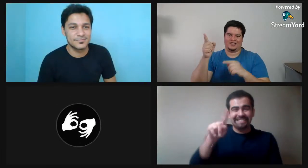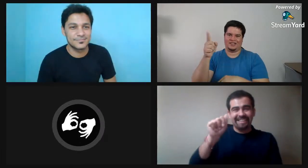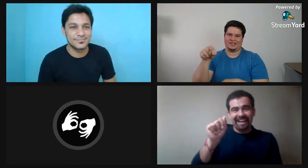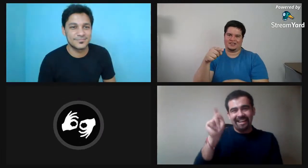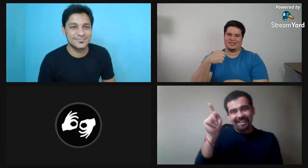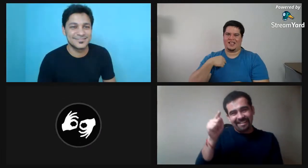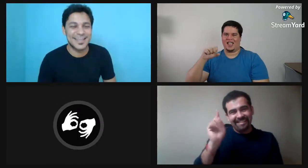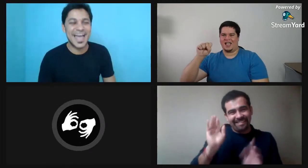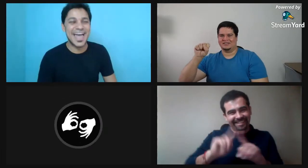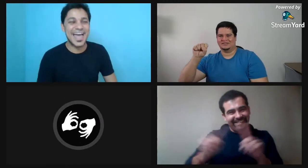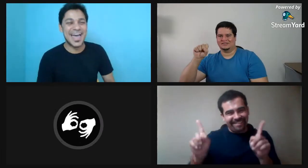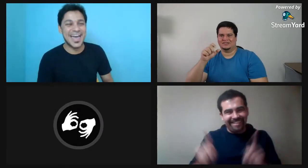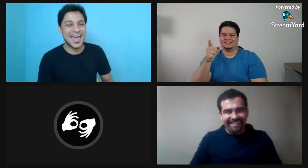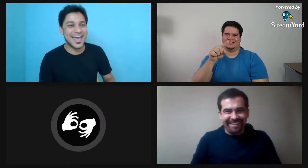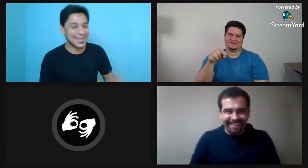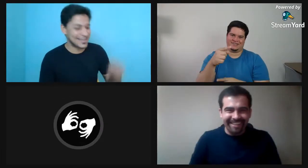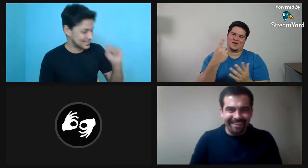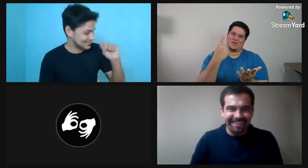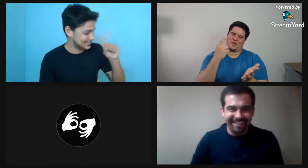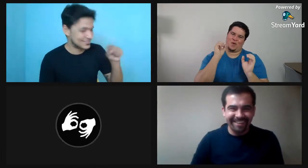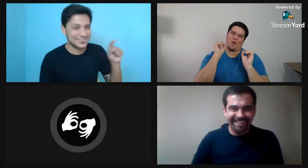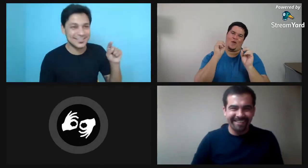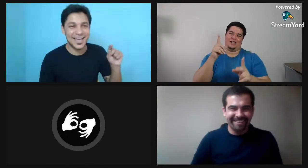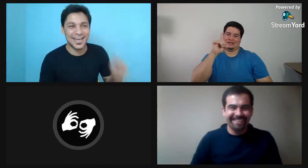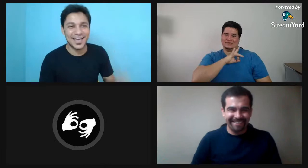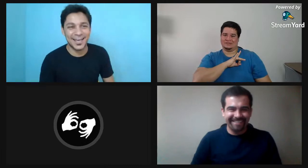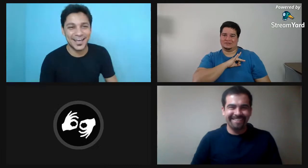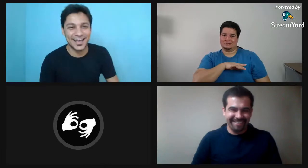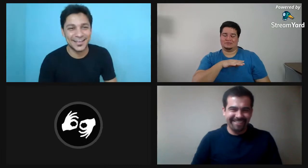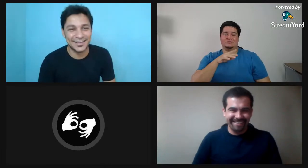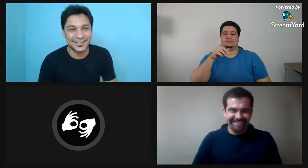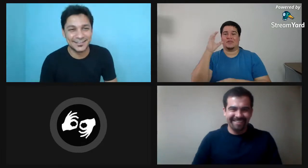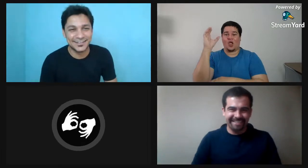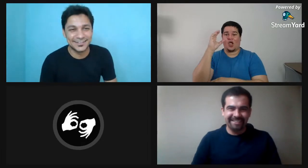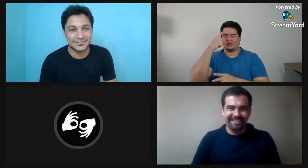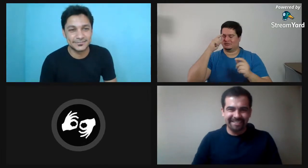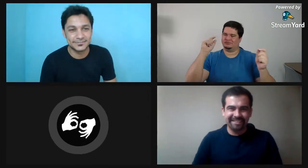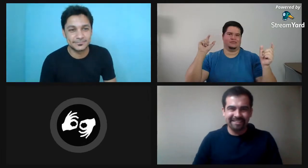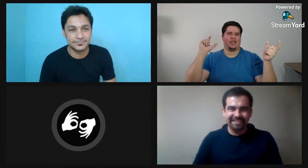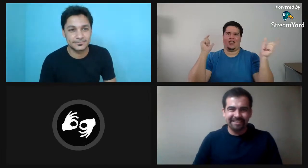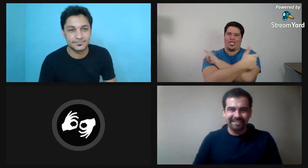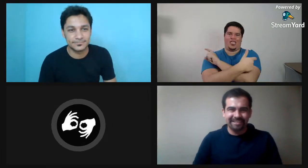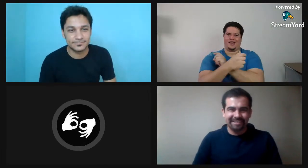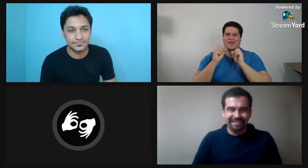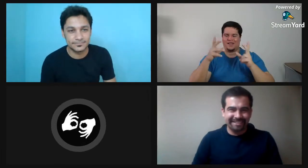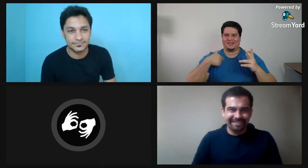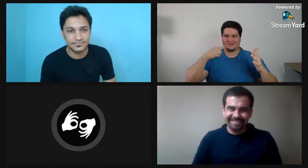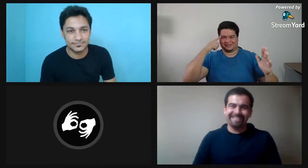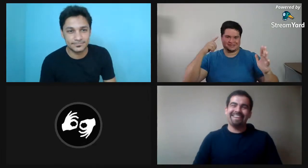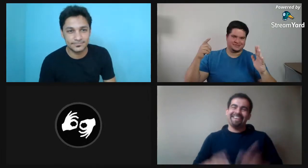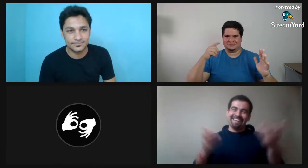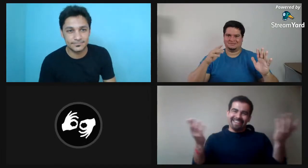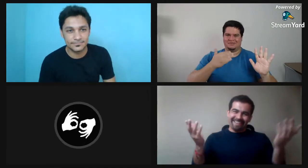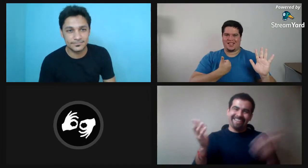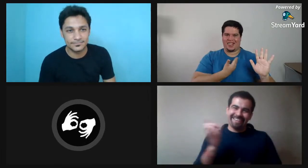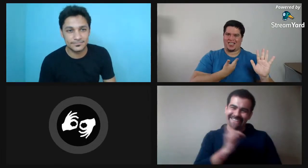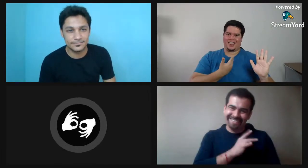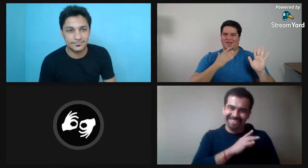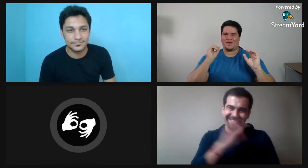Da, me parece, y la S de nuestra es distinta, la S chilena y la S de Brasil es distinta. Bueno, hay veces que yo me